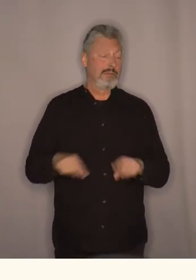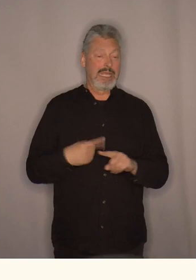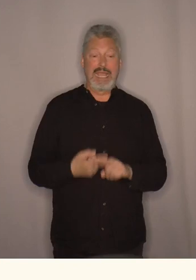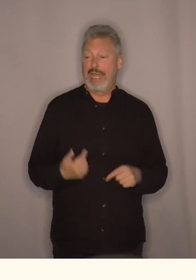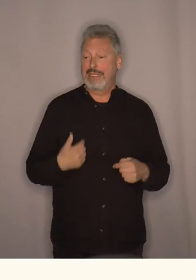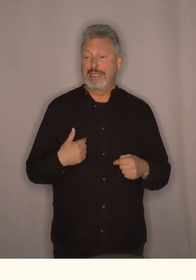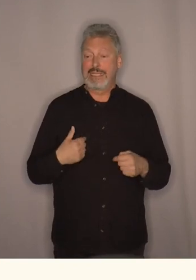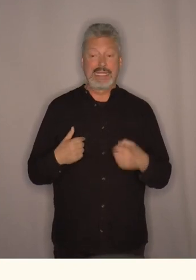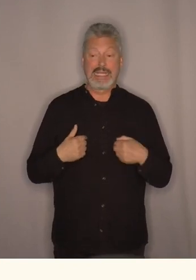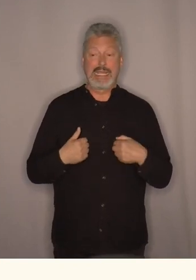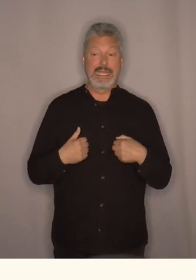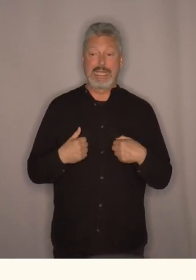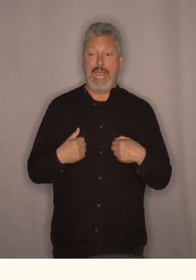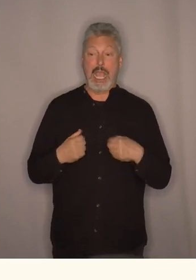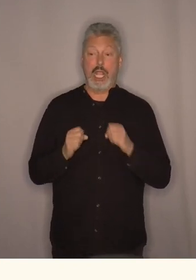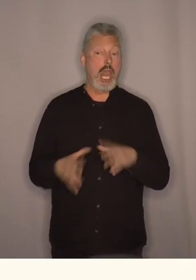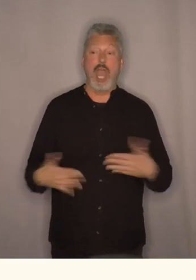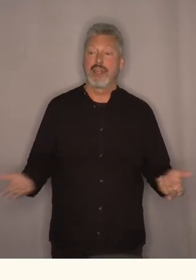strekker til.